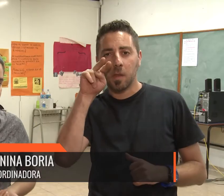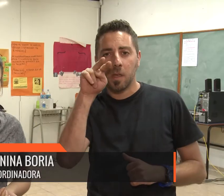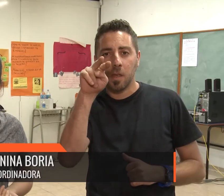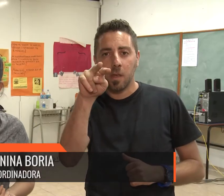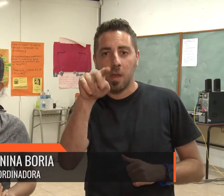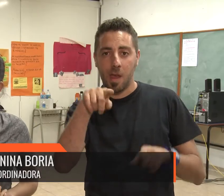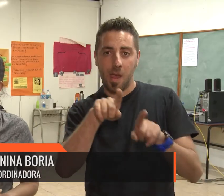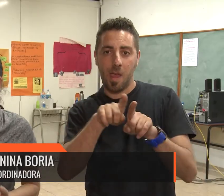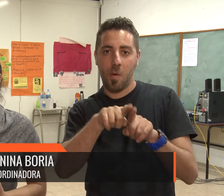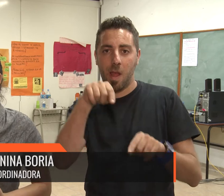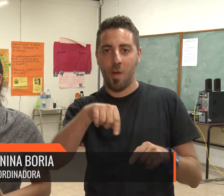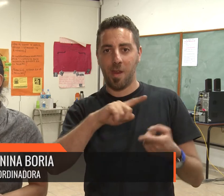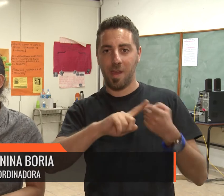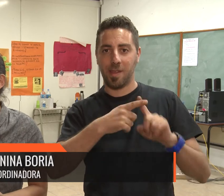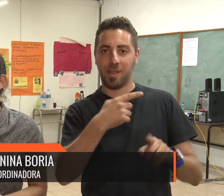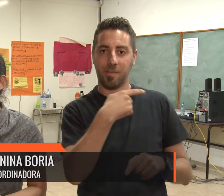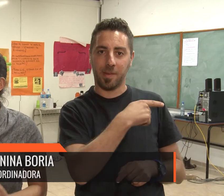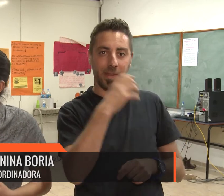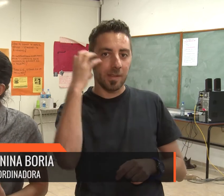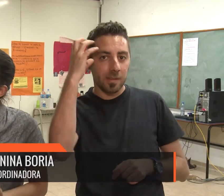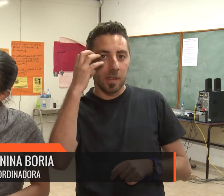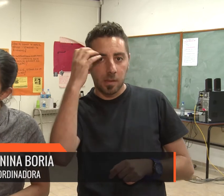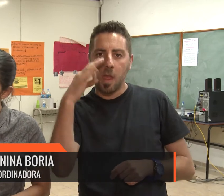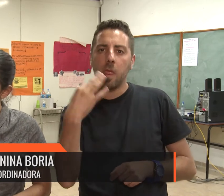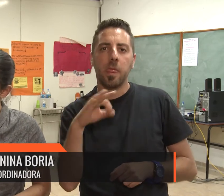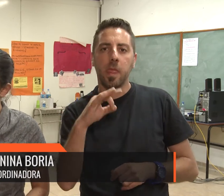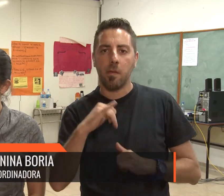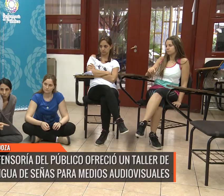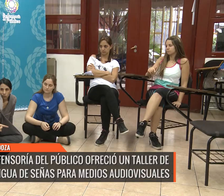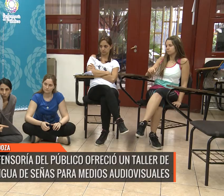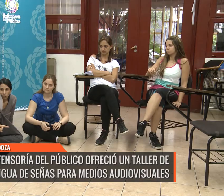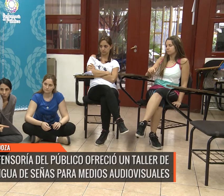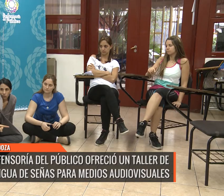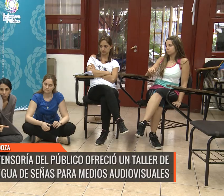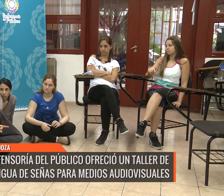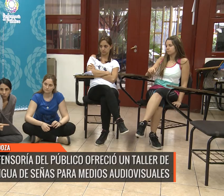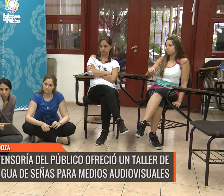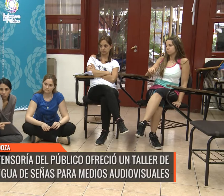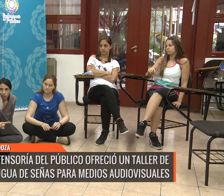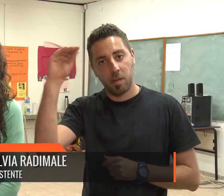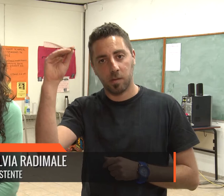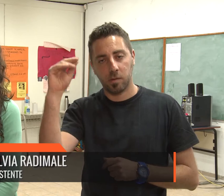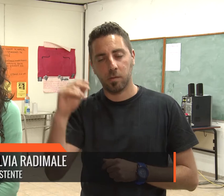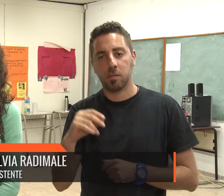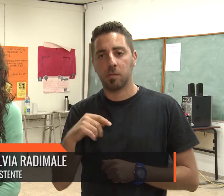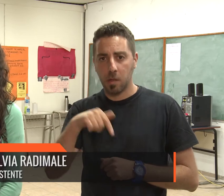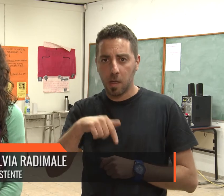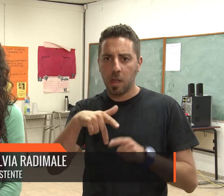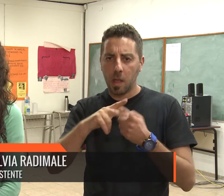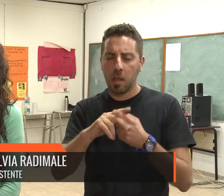haciendo César acá, lo que hacen es que esa información se vuelve accesible. Bueno, me pareció muy interesante, me gustó mucho, la disfruté.